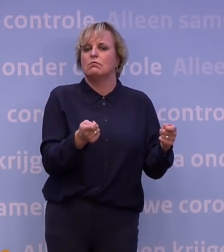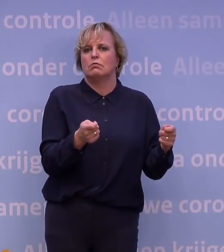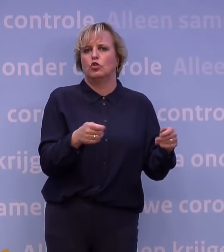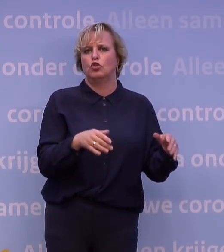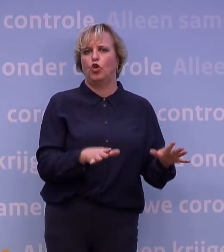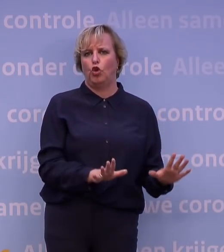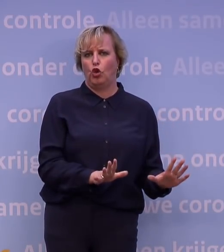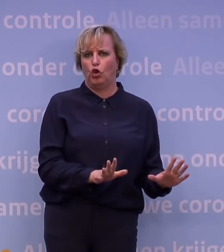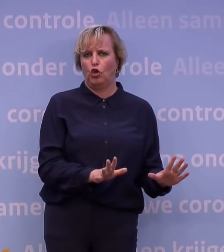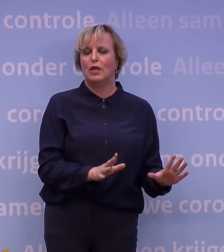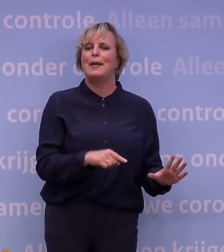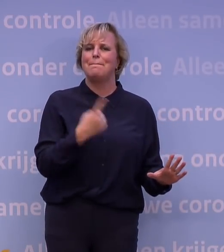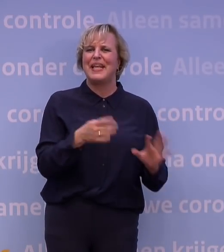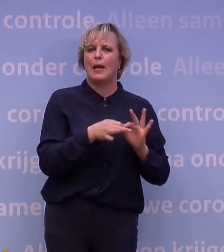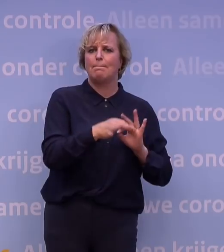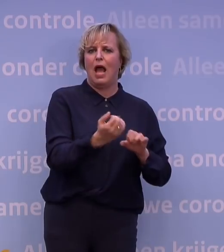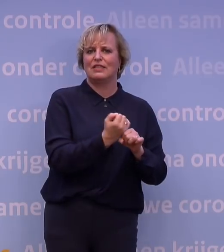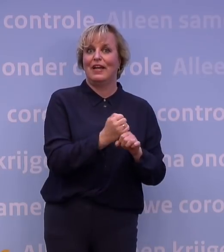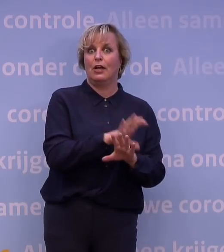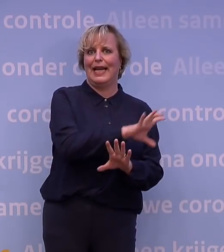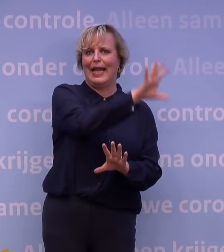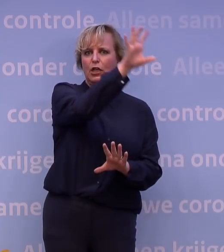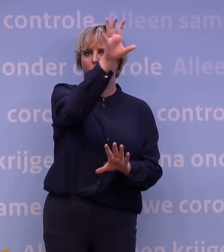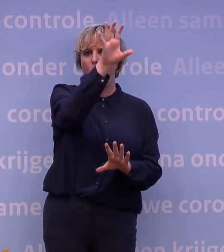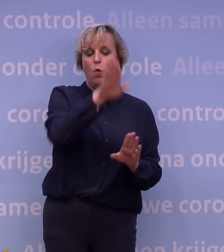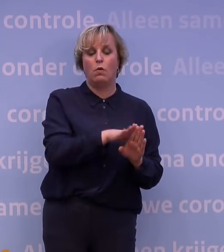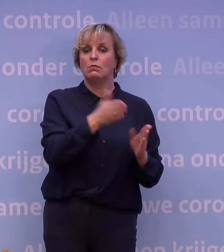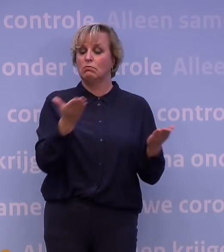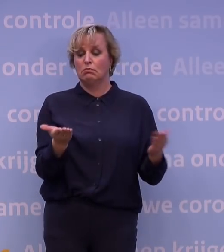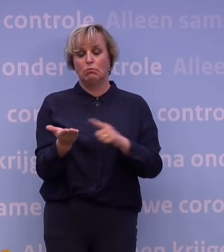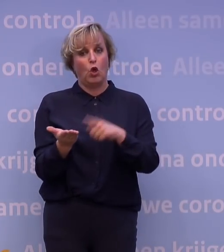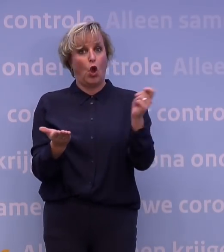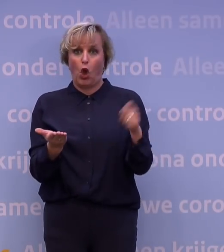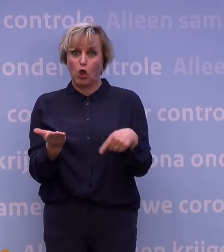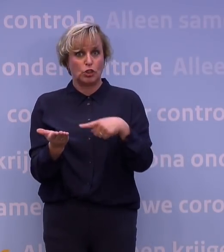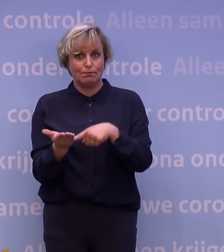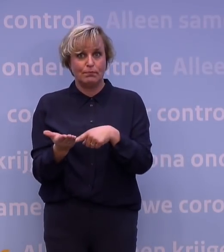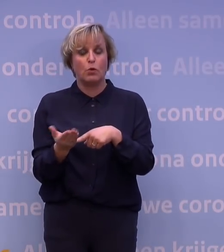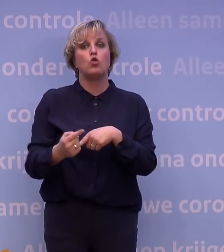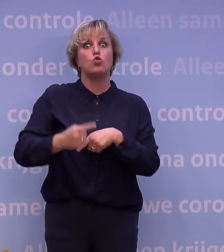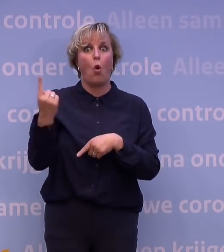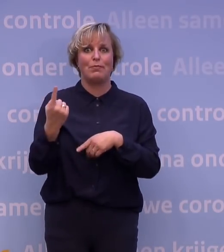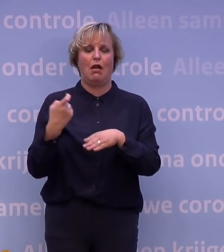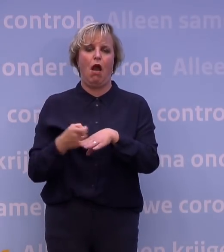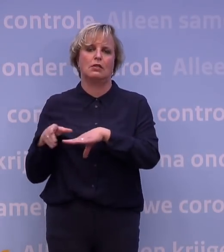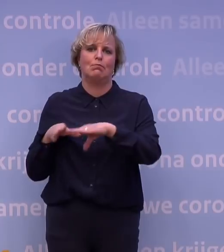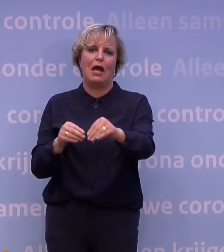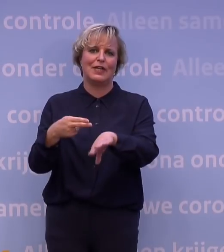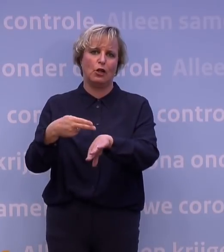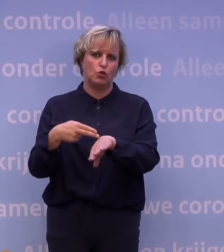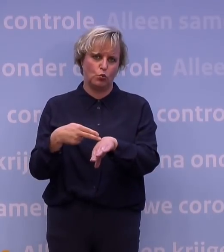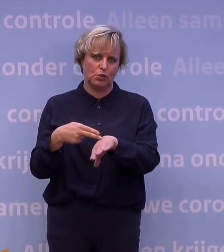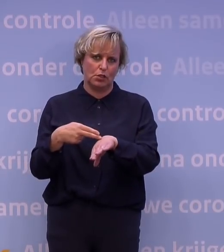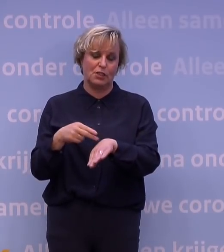aanpak met meer maatwerk per regio. Of we slagen er niet in en dan zijn er hardere maatregelen nodig die